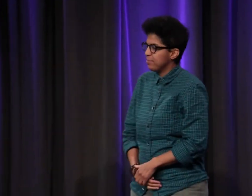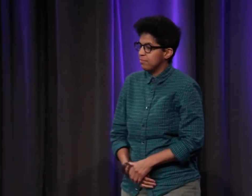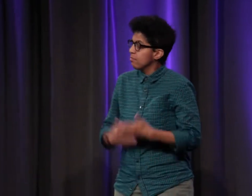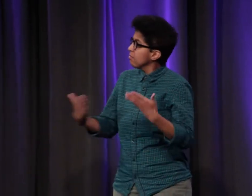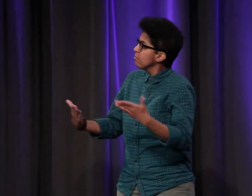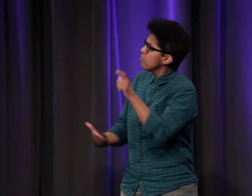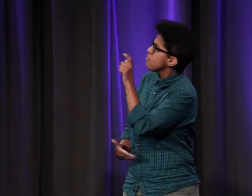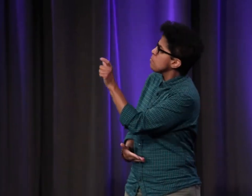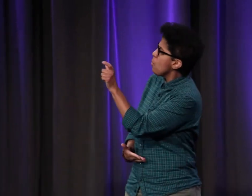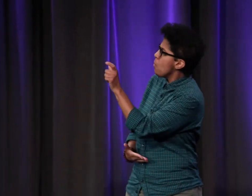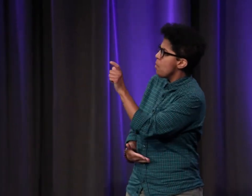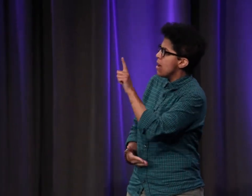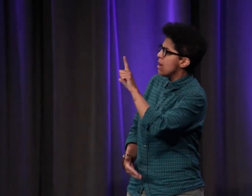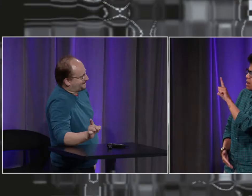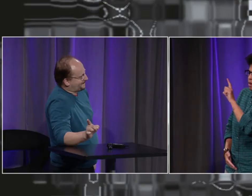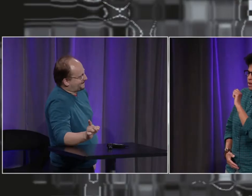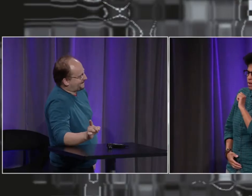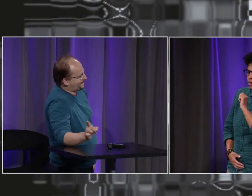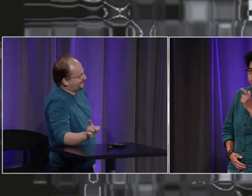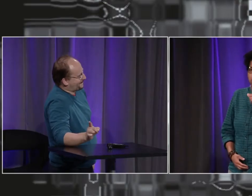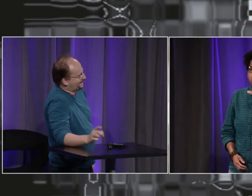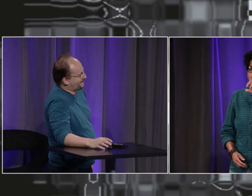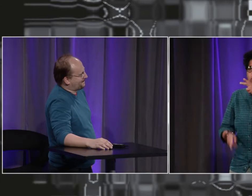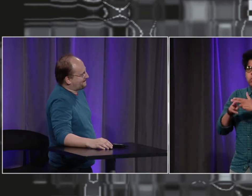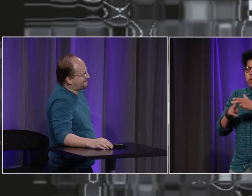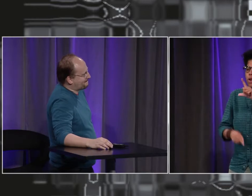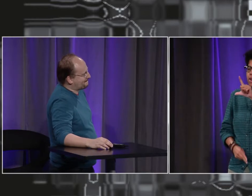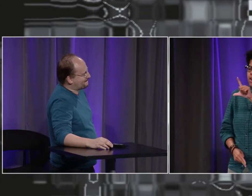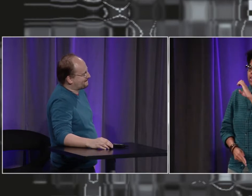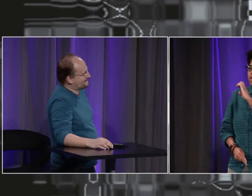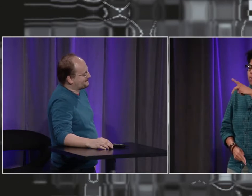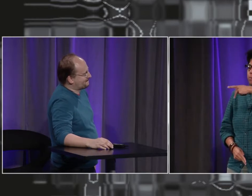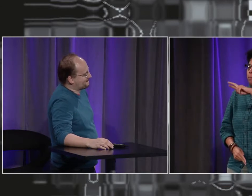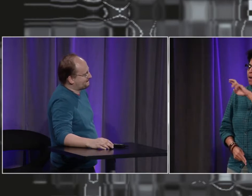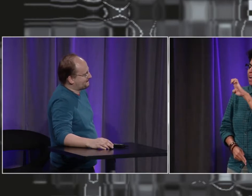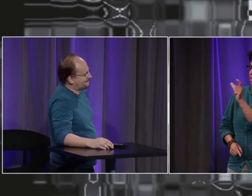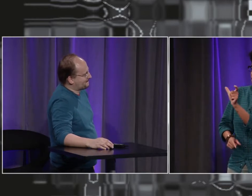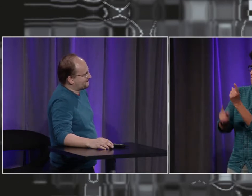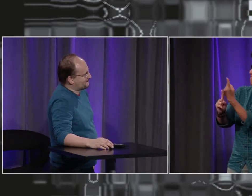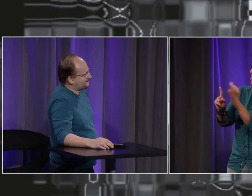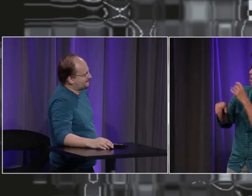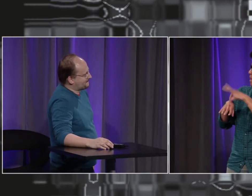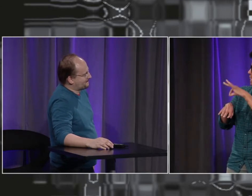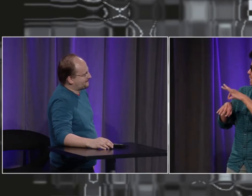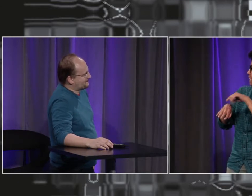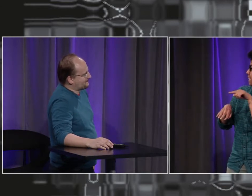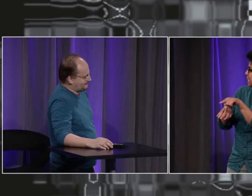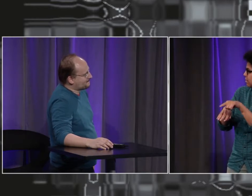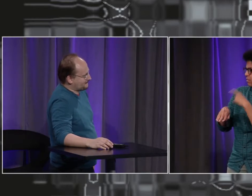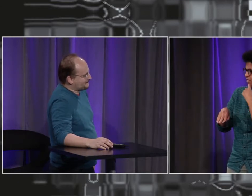bonsoir je voudrais revenir sur le terme sur le nom de la lèpre sur le terme de la lèpre qui est une